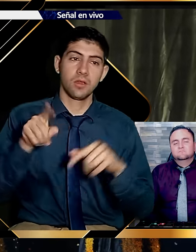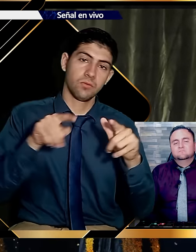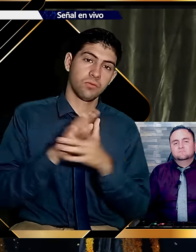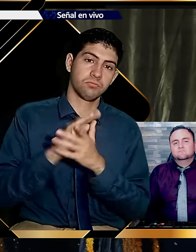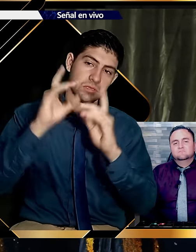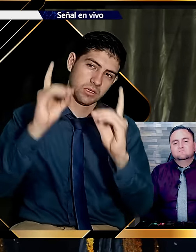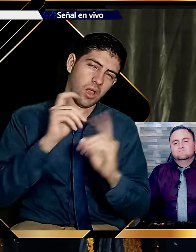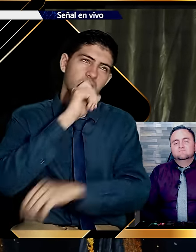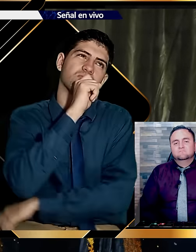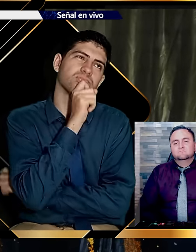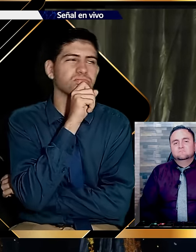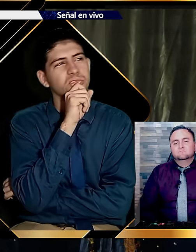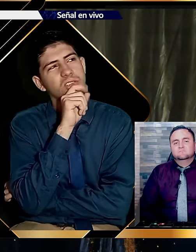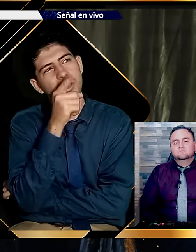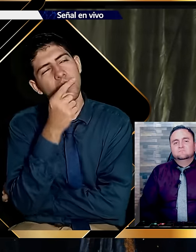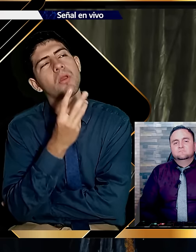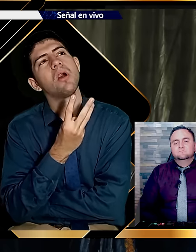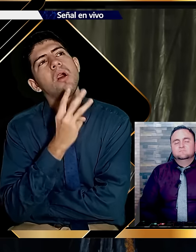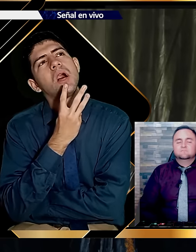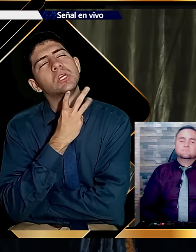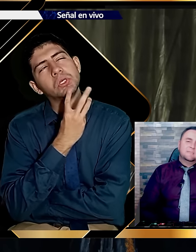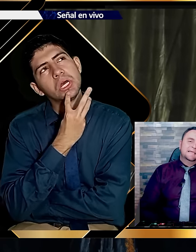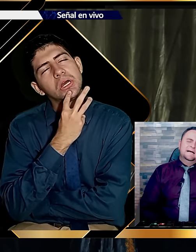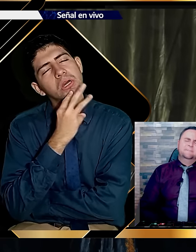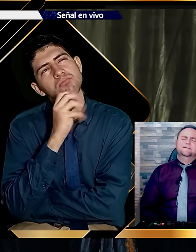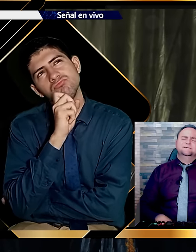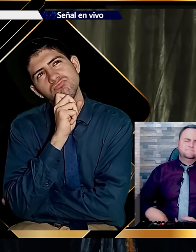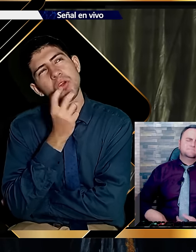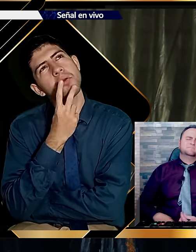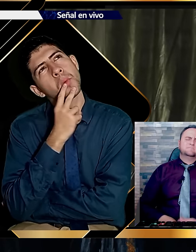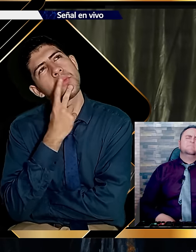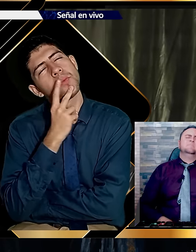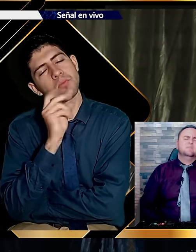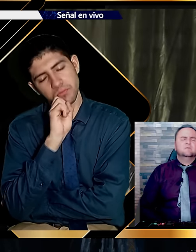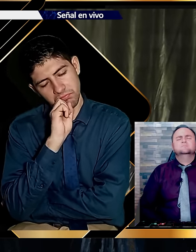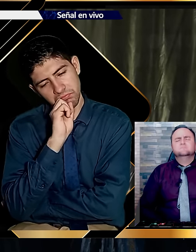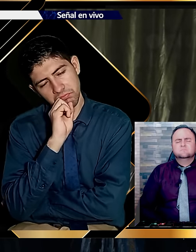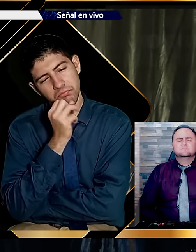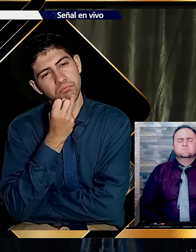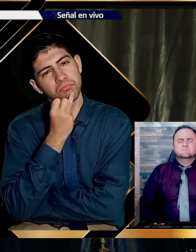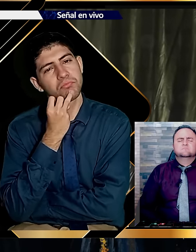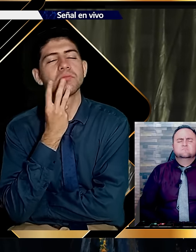Algunos están decidiendo si van a almorzar o no. Porque esa es una decisión personal.